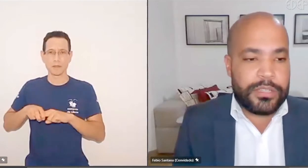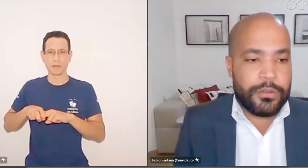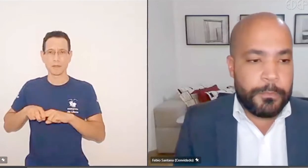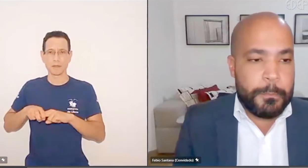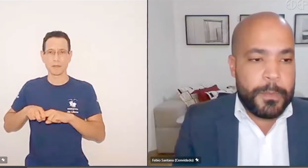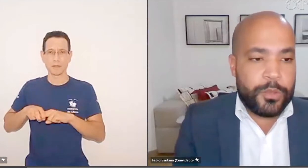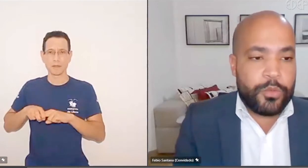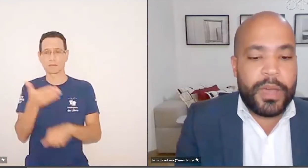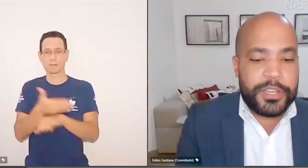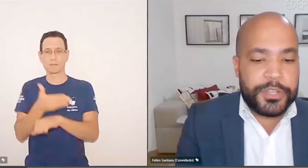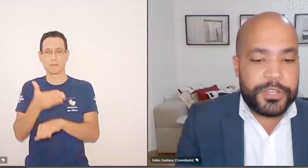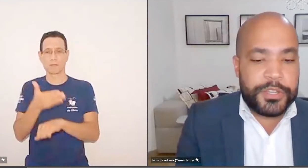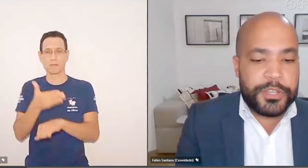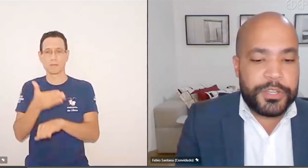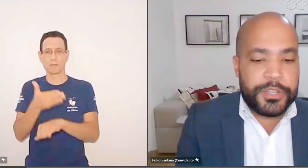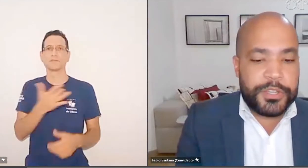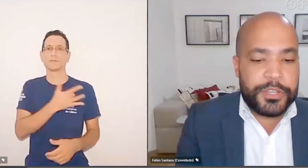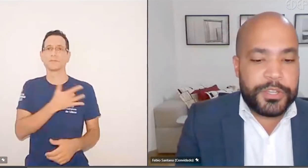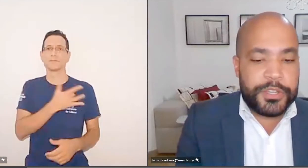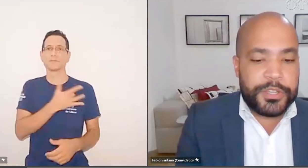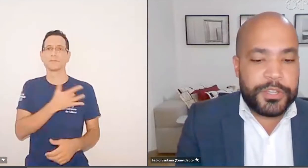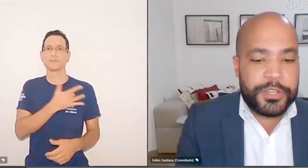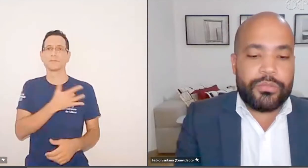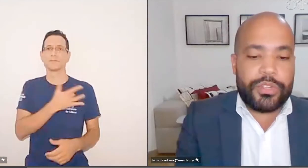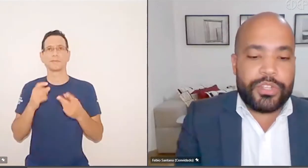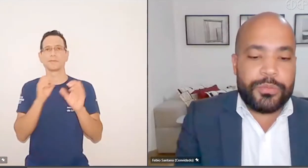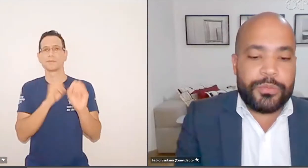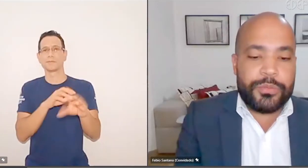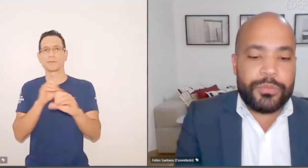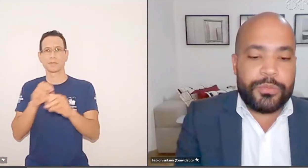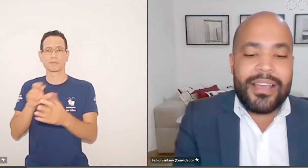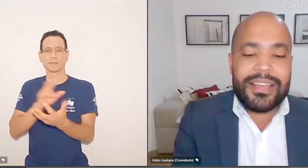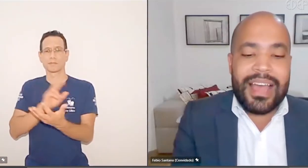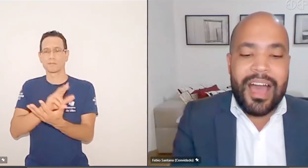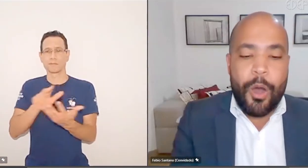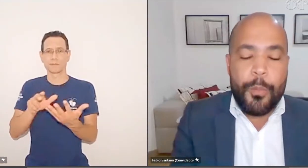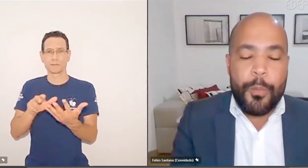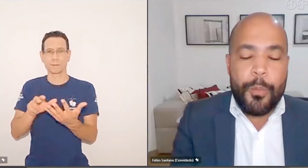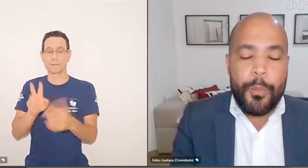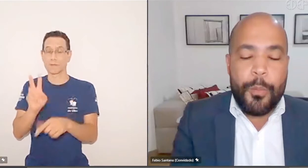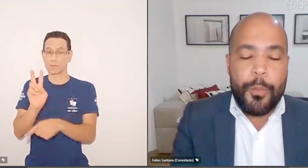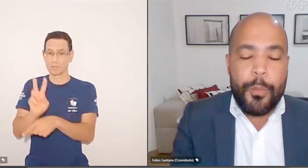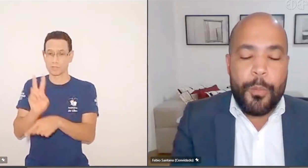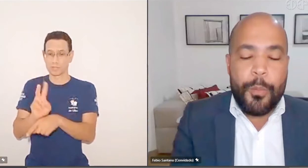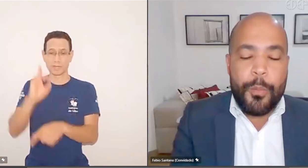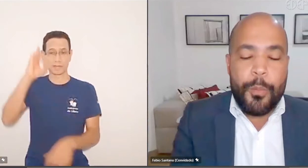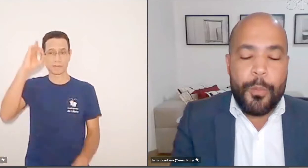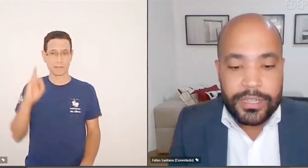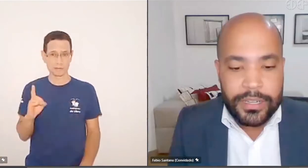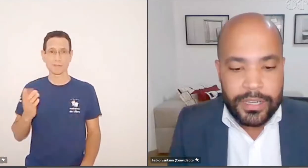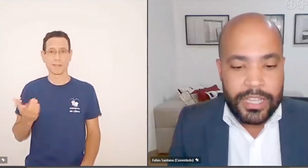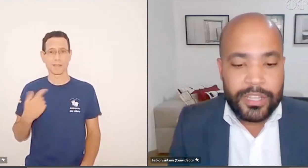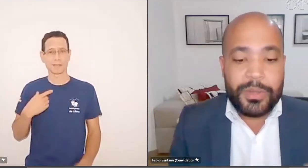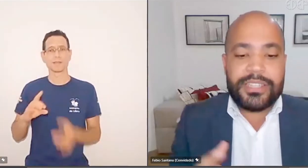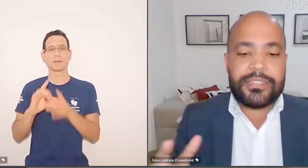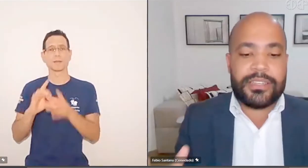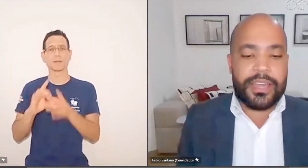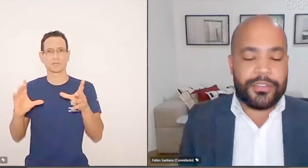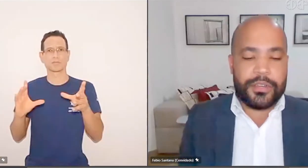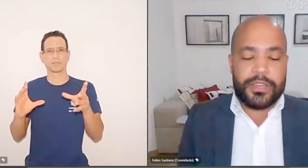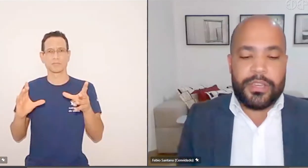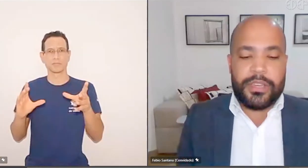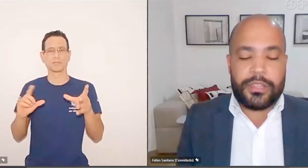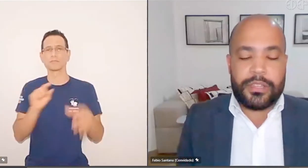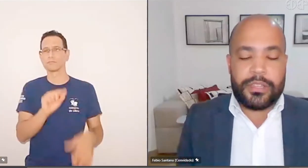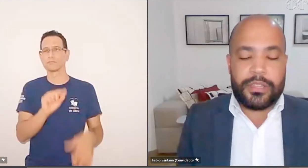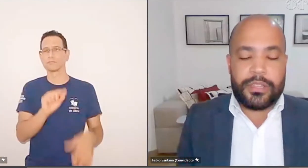saúde, à educação e tudo mais. Então, assegurar os direitos de segunda dimensão é, ao mesmo tempo, assegurar a liberdade humana. Então, é